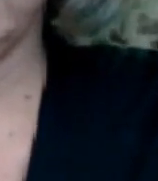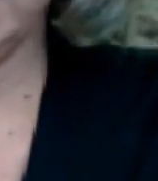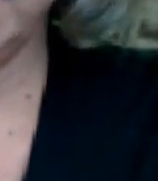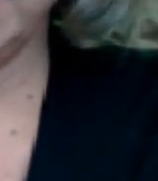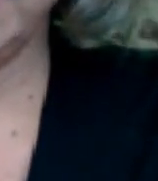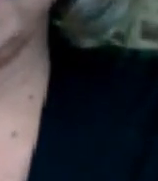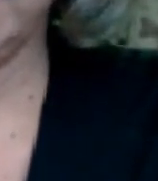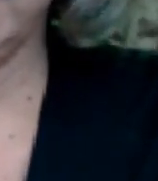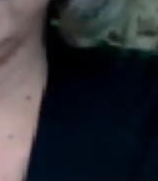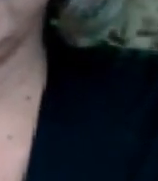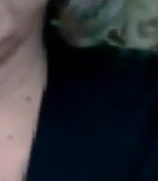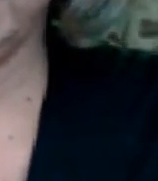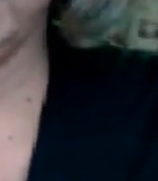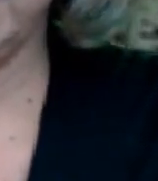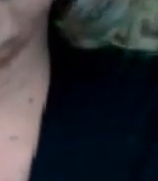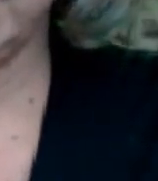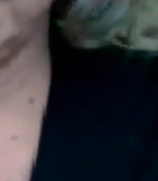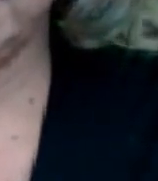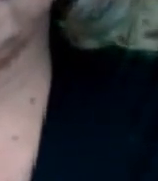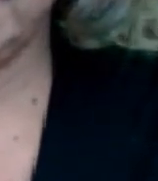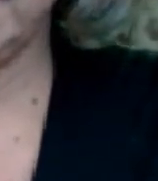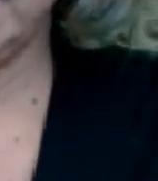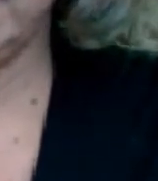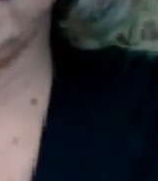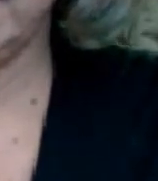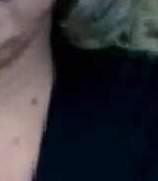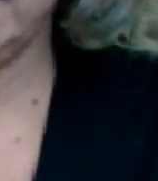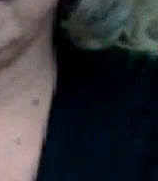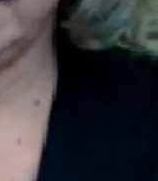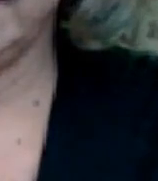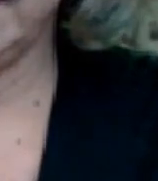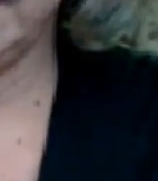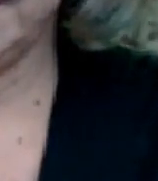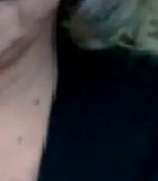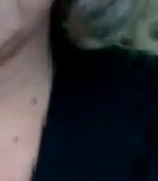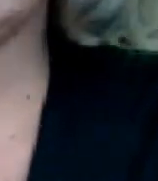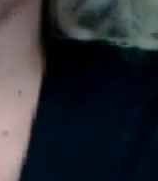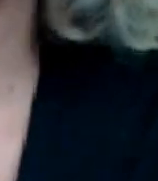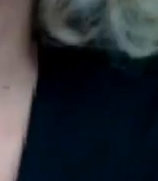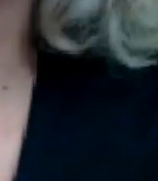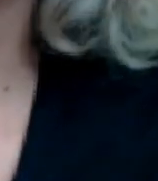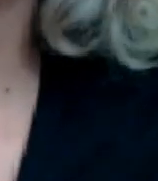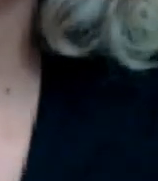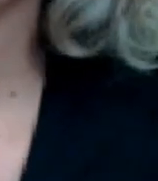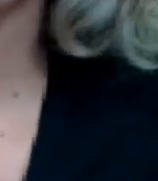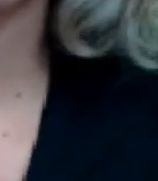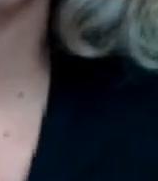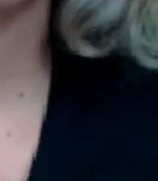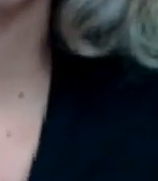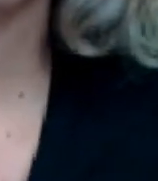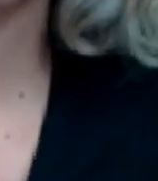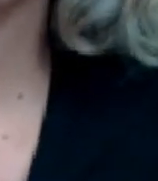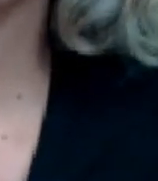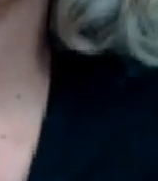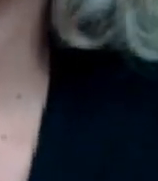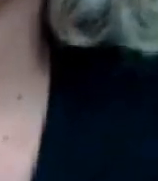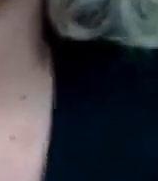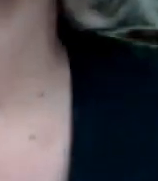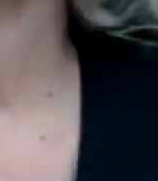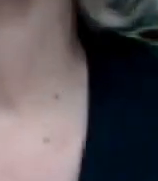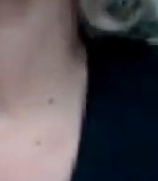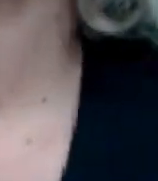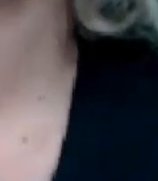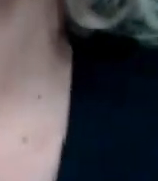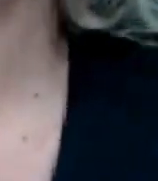estás de acuerdo el martes podemos hacer un video para que yo hable acerca de lo que va a